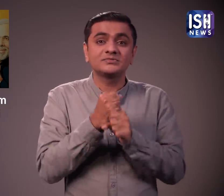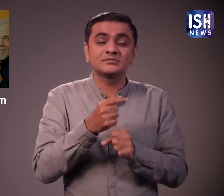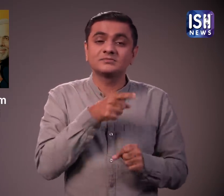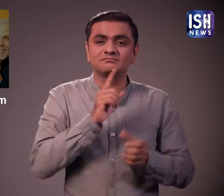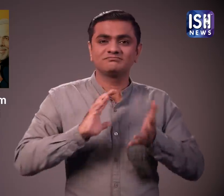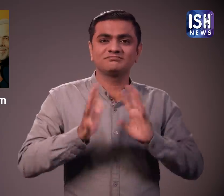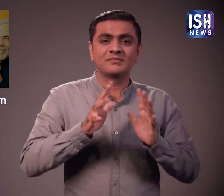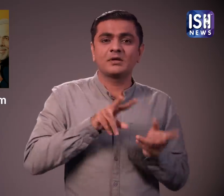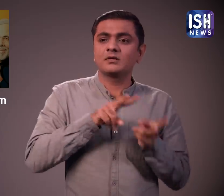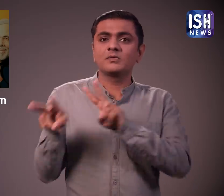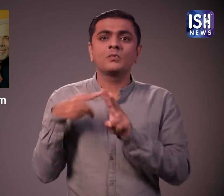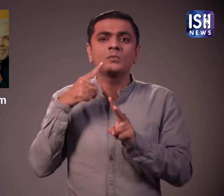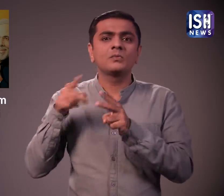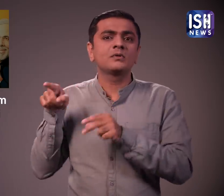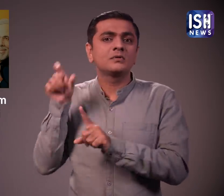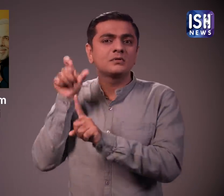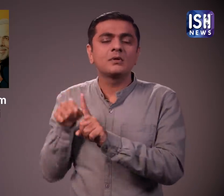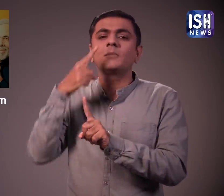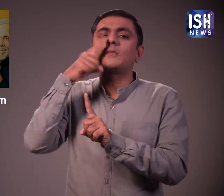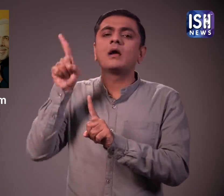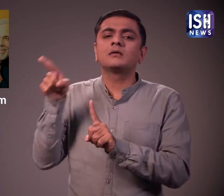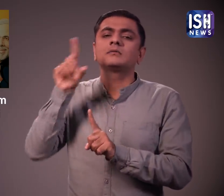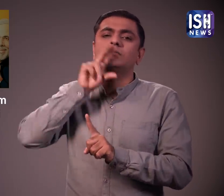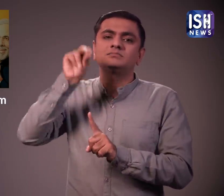अभीजीत ने सांकेतिक भाषा में कहा जिसका अनुबाद उसकी मा ने किया